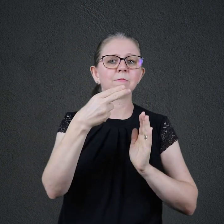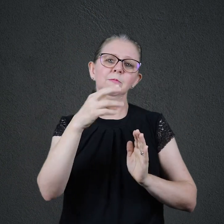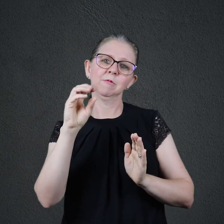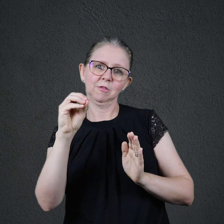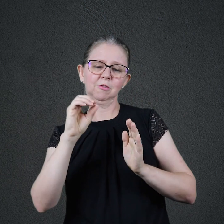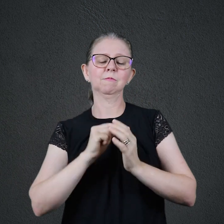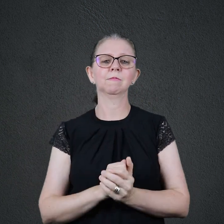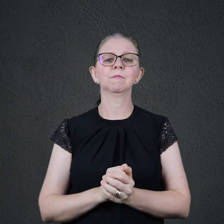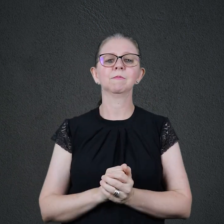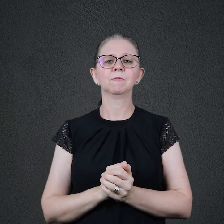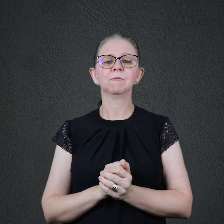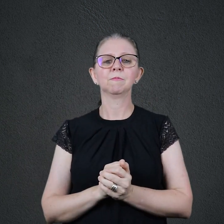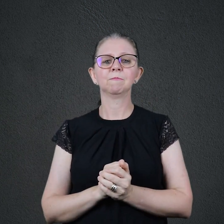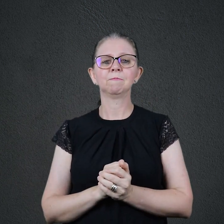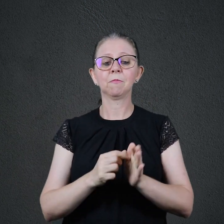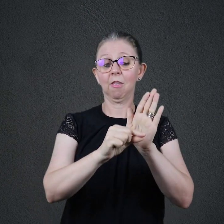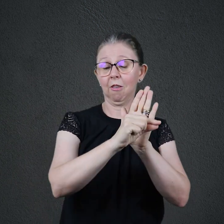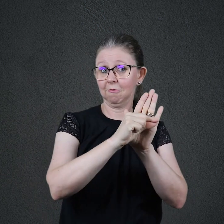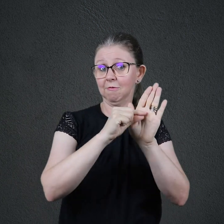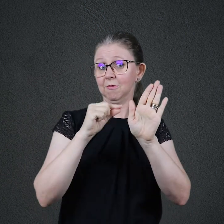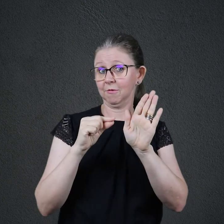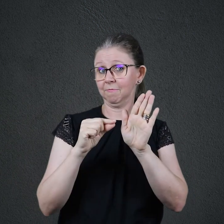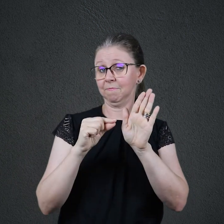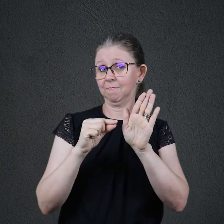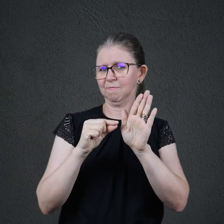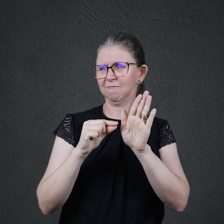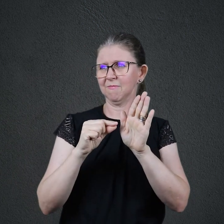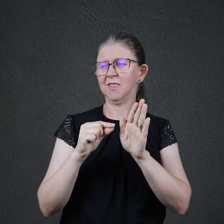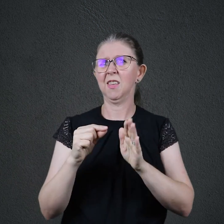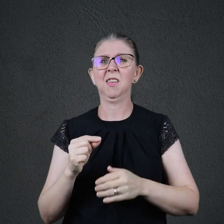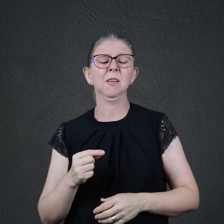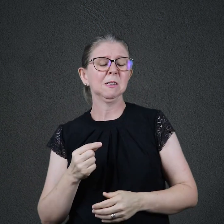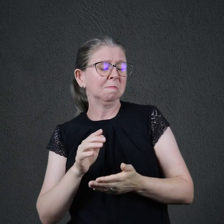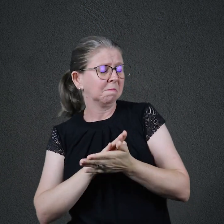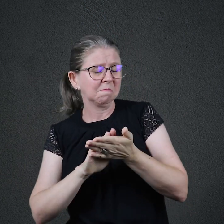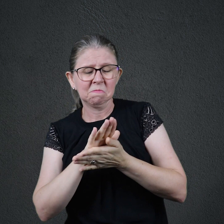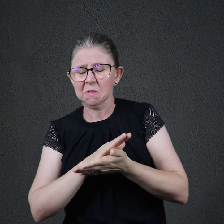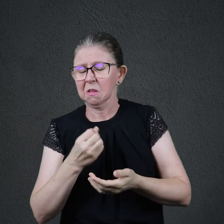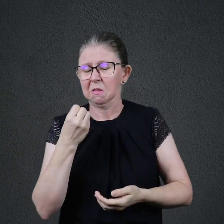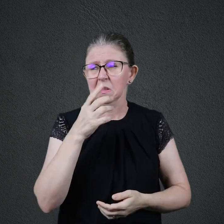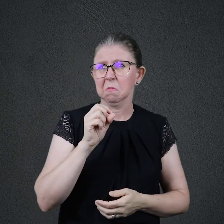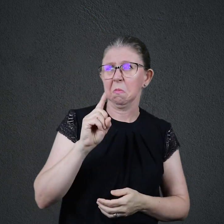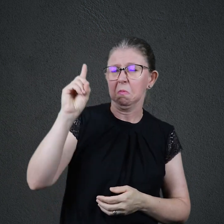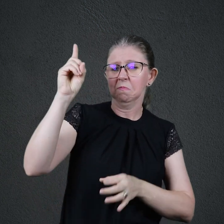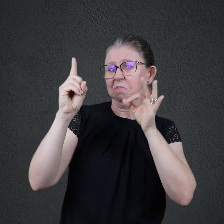Versículo em destaque. Terrível coisa é cair nas mãos do Deus vivo. Hebreus 10, 31.